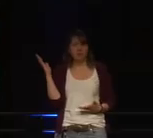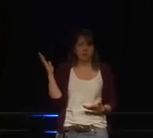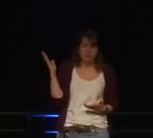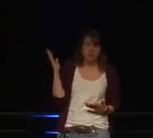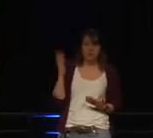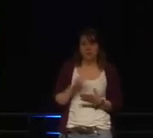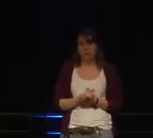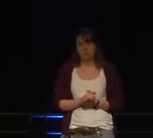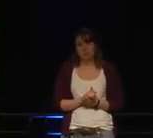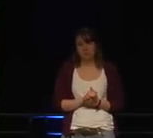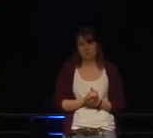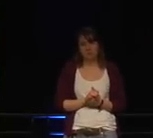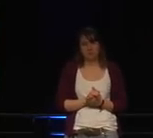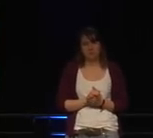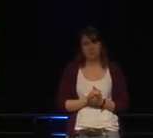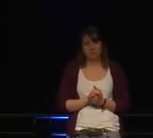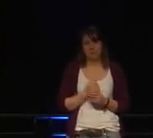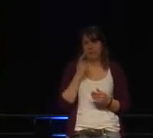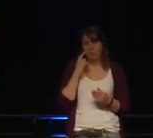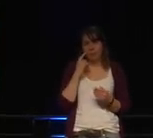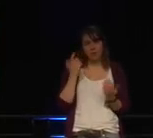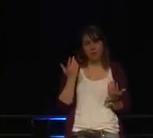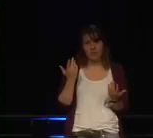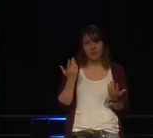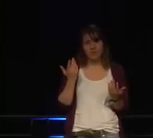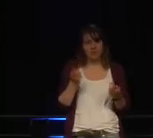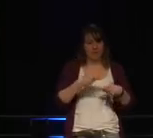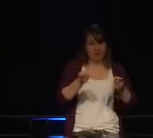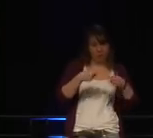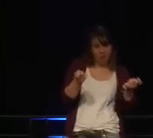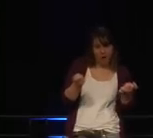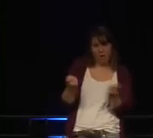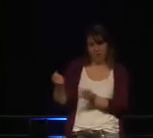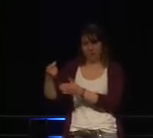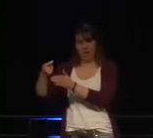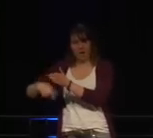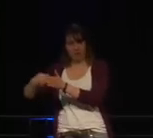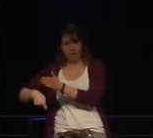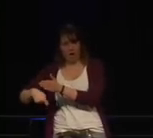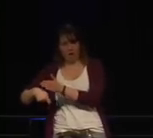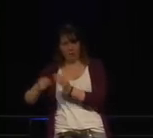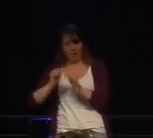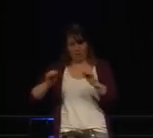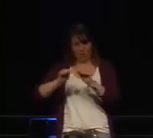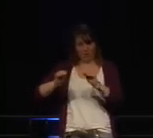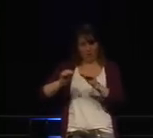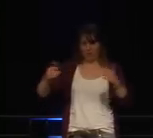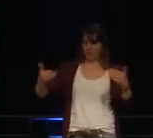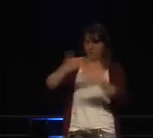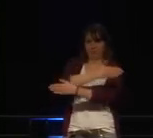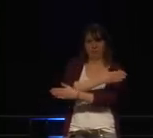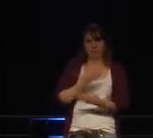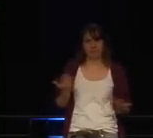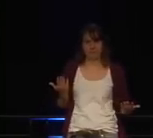Informationsasymmetrie zwischen Verkäufer und Konsumenten. Die Erzeuger